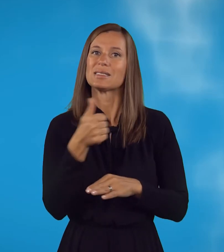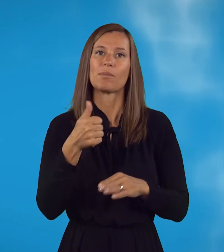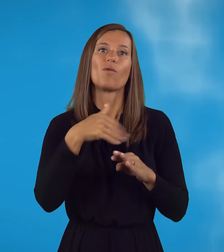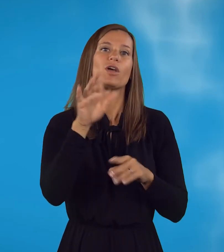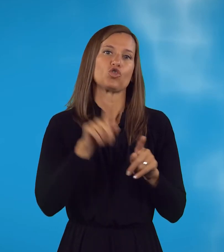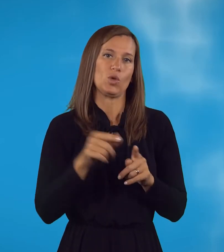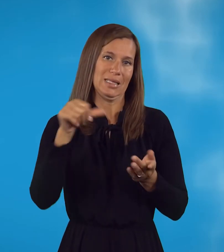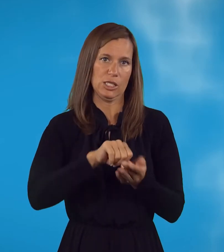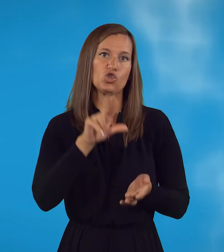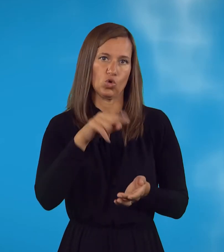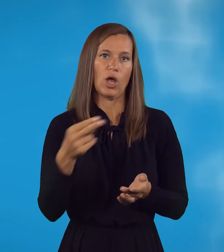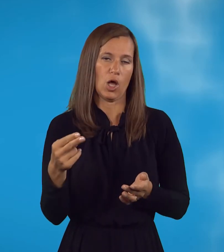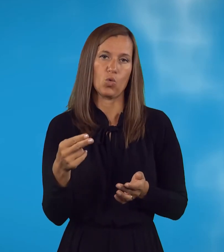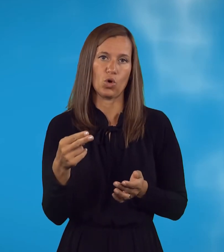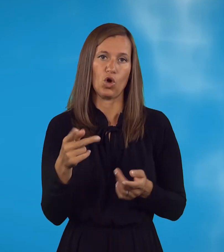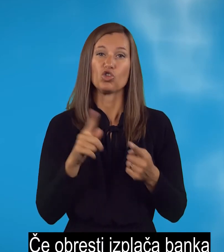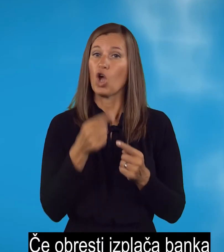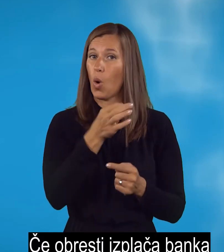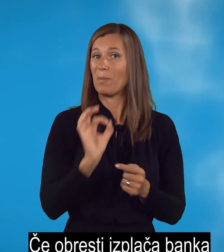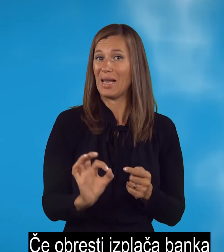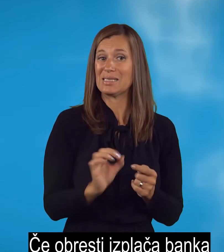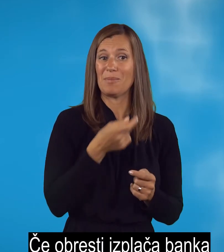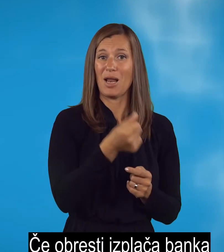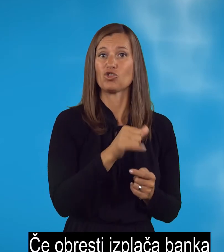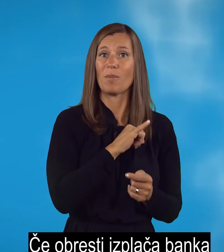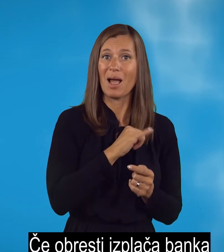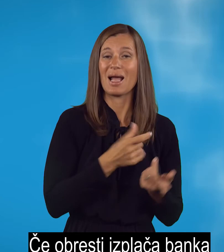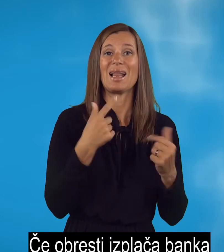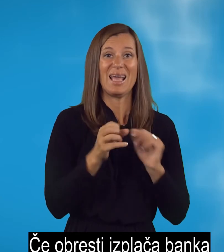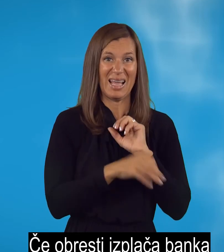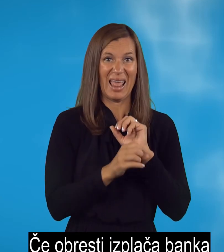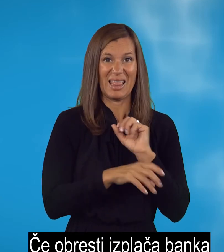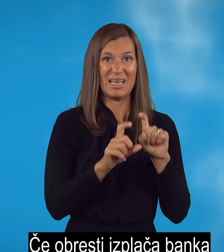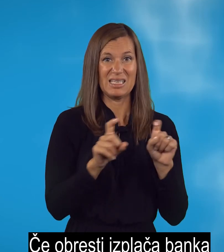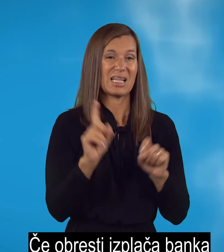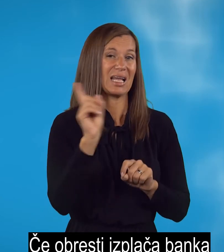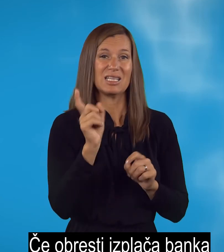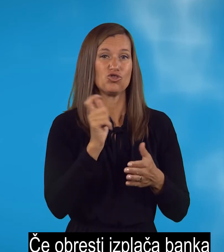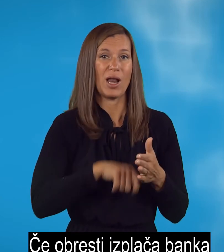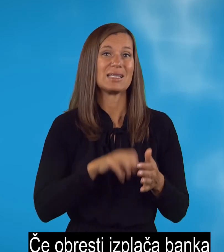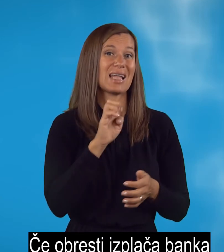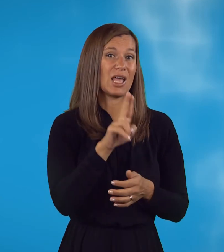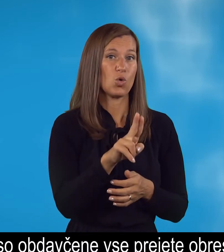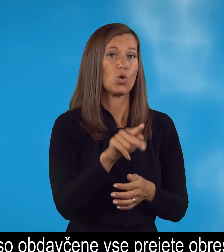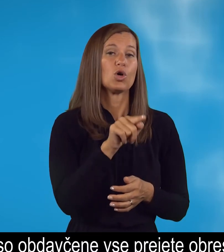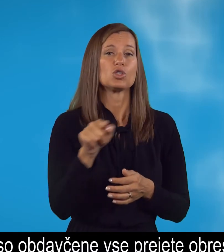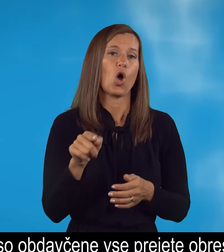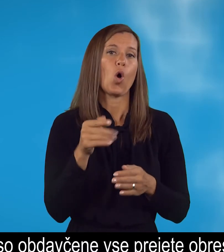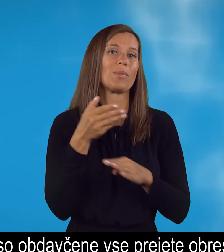tisoč evrov. Če obresti izplača banka ali hranilnica, ki ni članica EU, so obdavčene vse